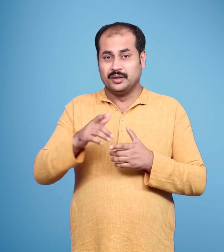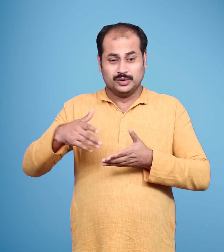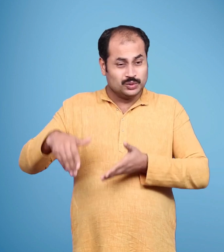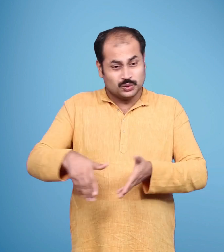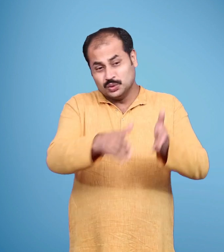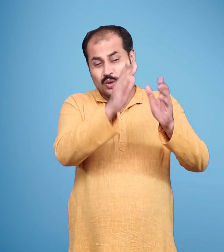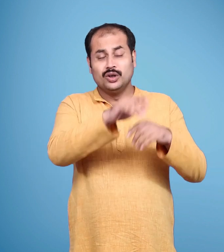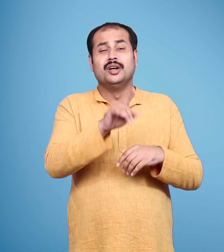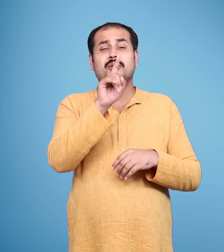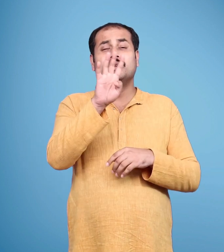परन तु वनवास क्यों?